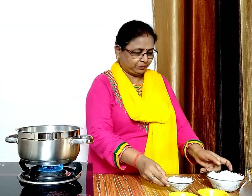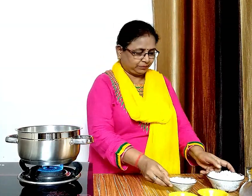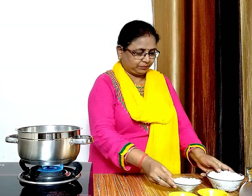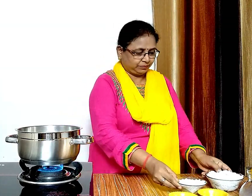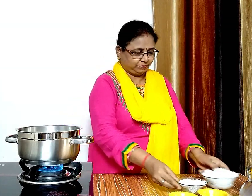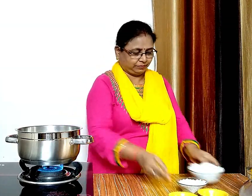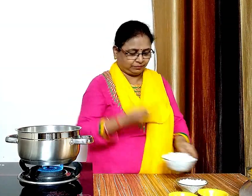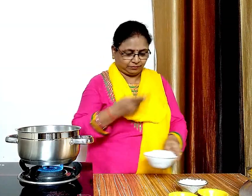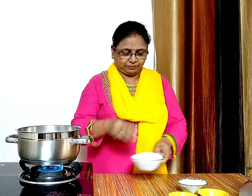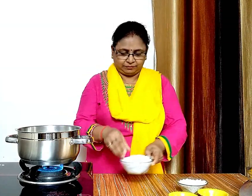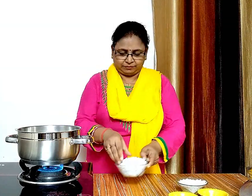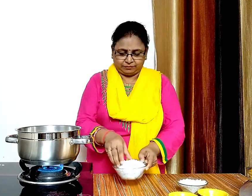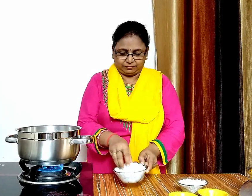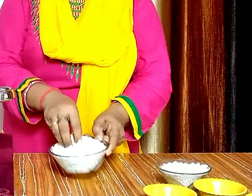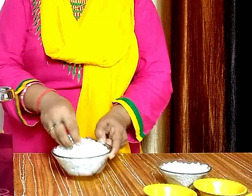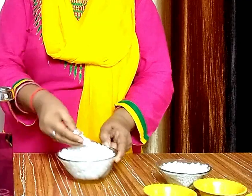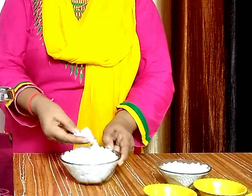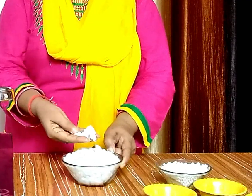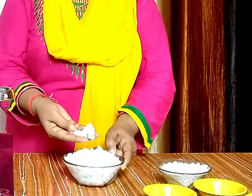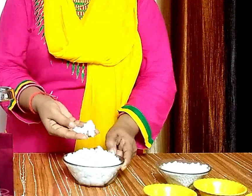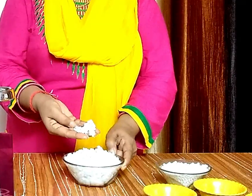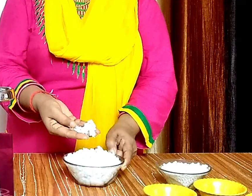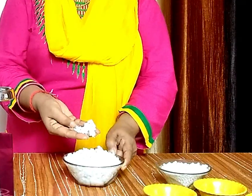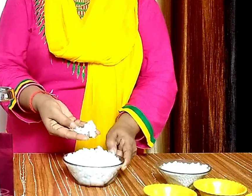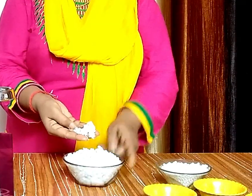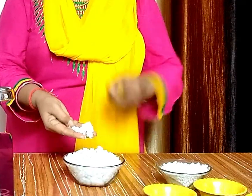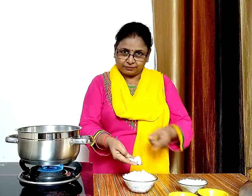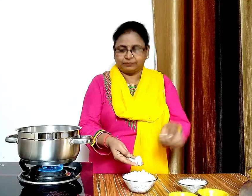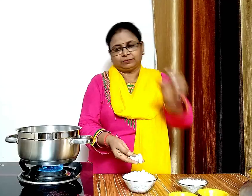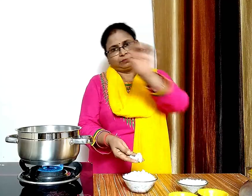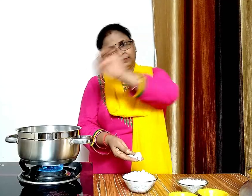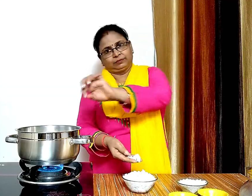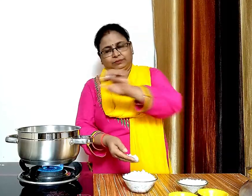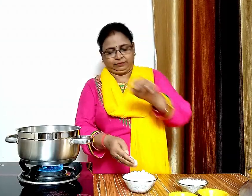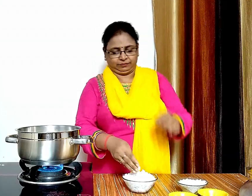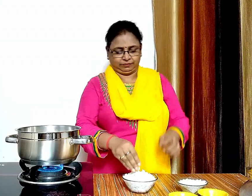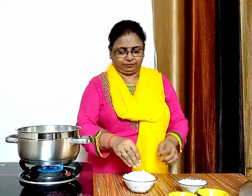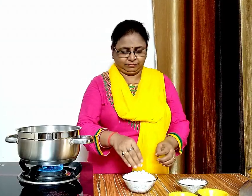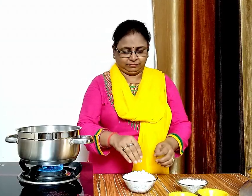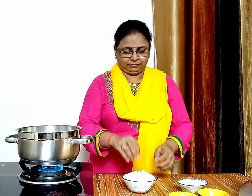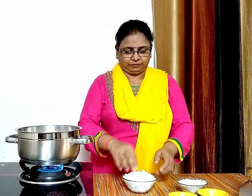देखिए साबुदाना कुछ इस तरीके से पूल चाएंगे अब हम इसमें पुदूद में डाल देंगे